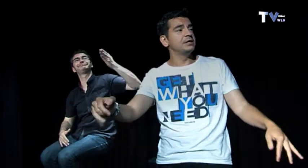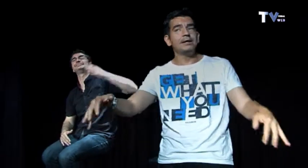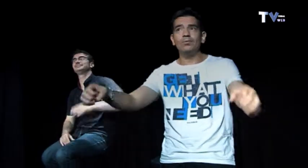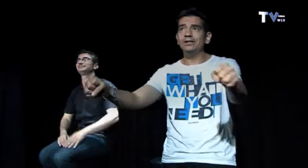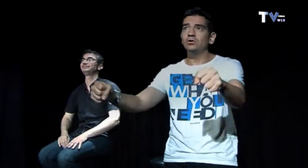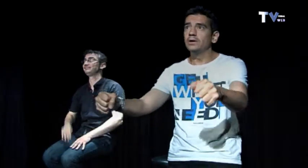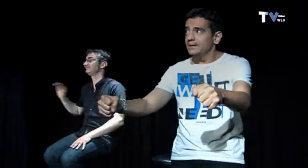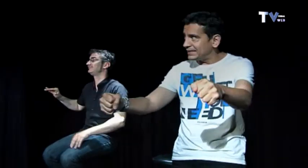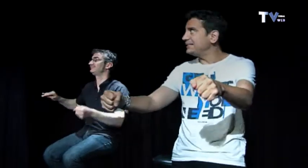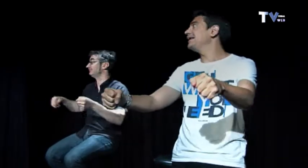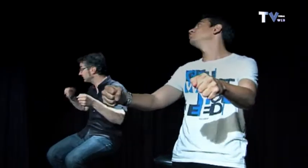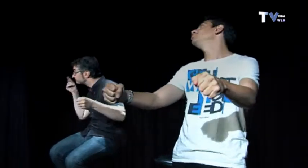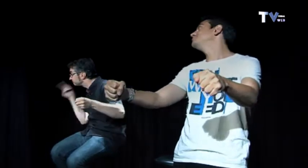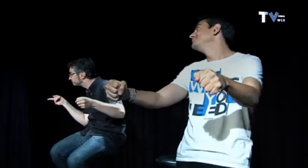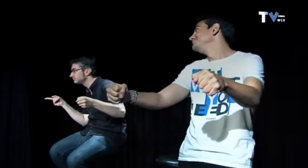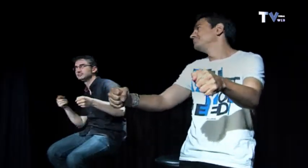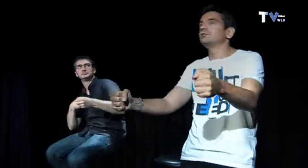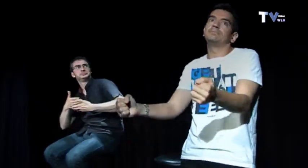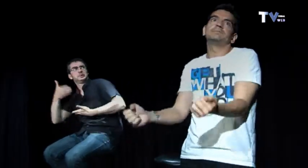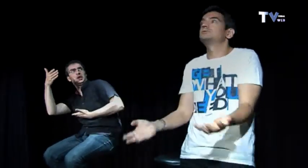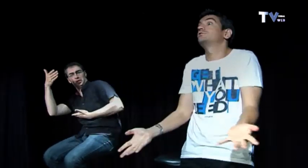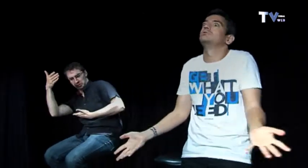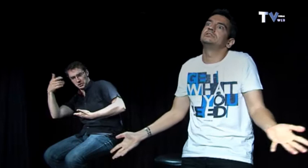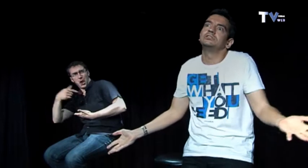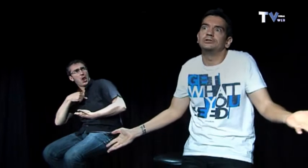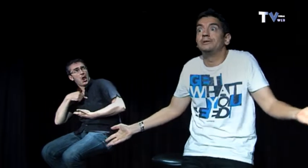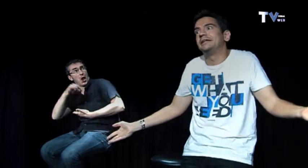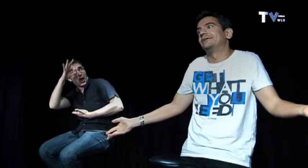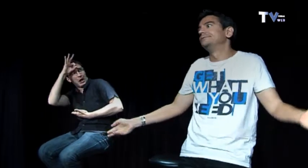bueno te has enterado ¿no? pues coño pues no no me he enterado